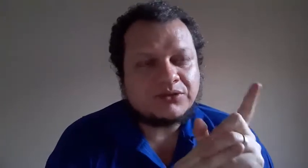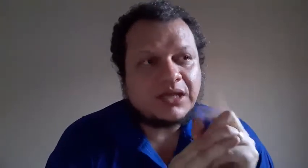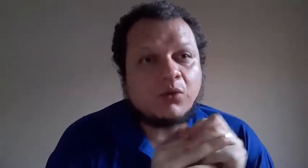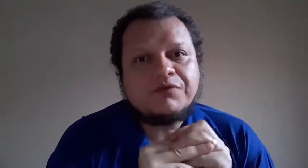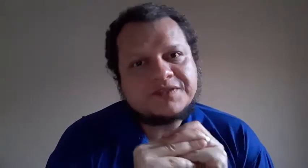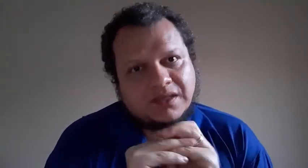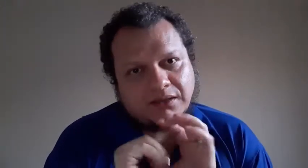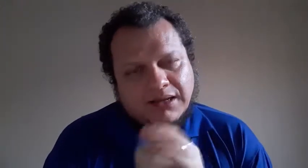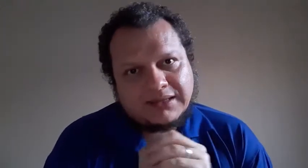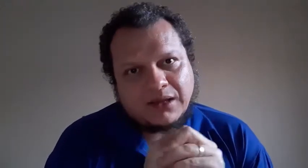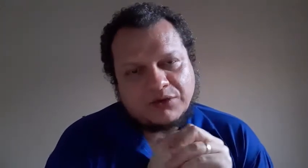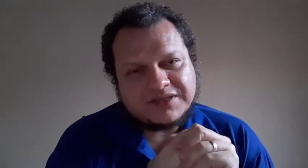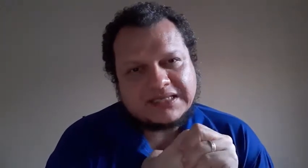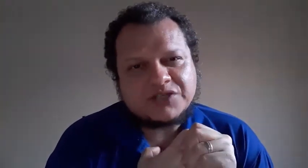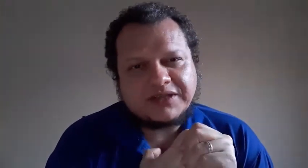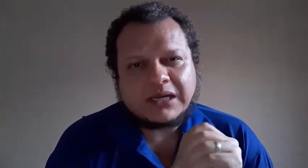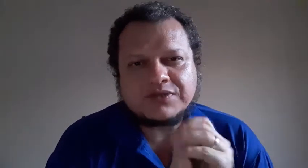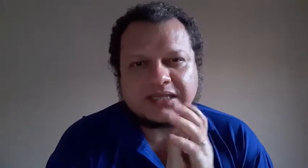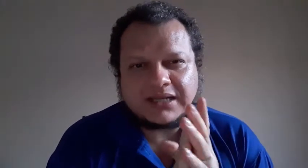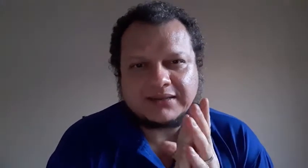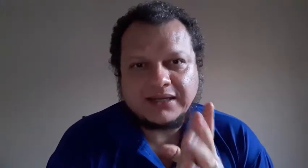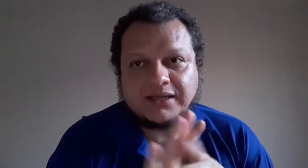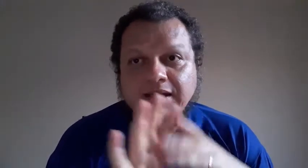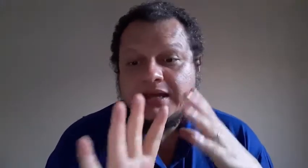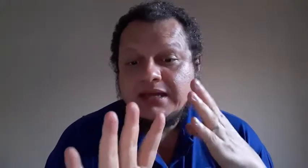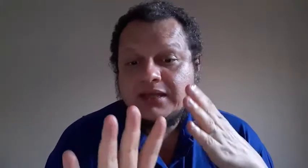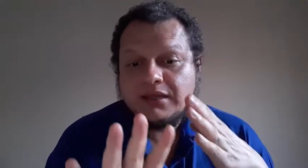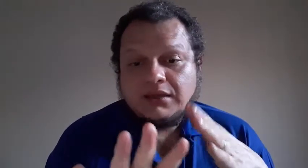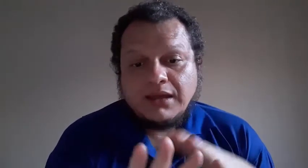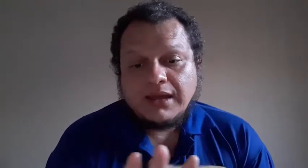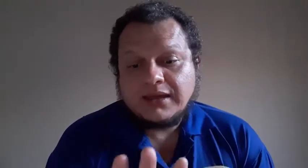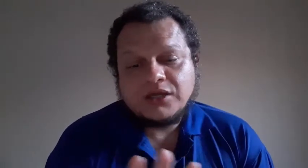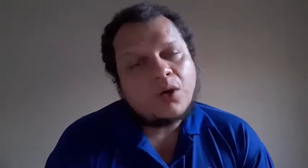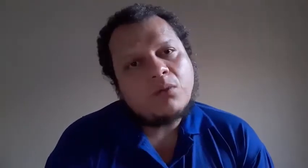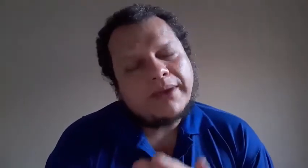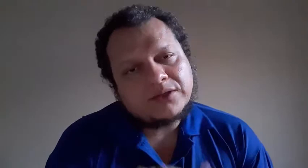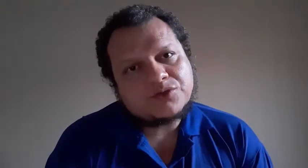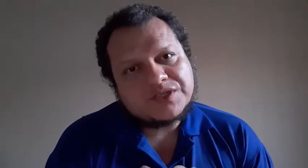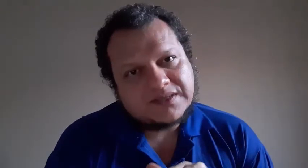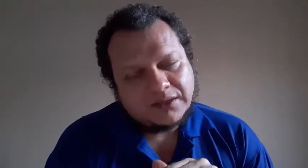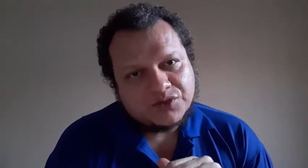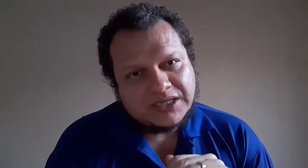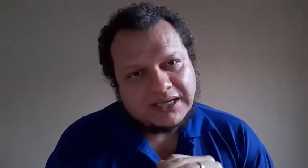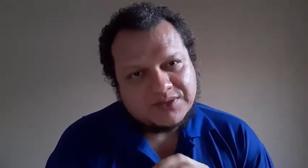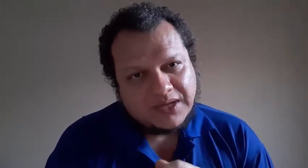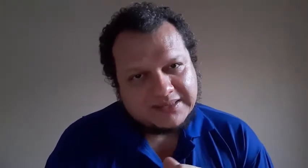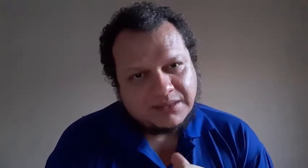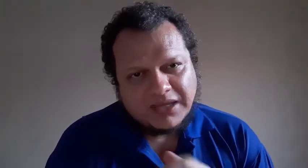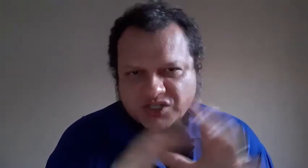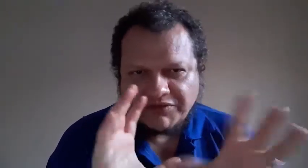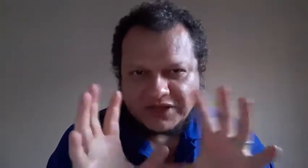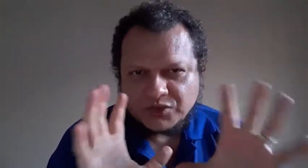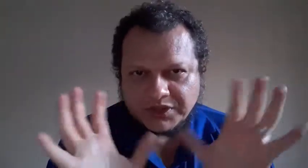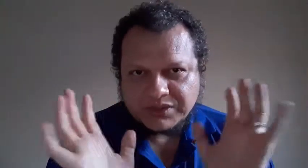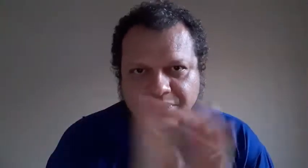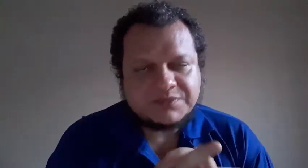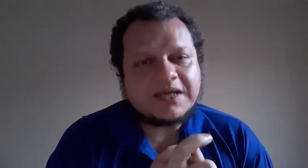na UFSC, lá da Universidade Federal de Santa Catarina, que criou um método de escrita de língua de sinais também. A gente vai falar sobre isso depois, mais